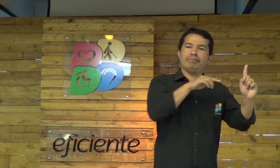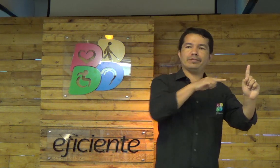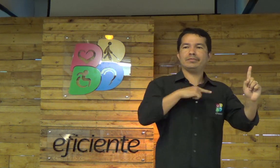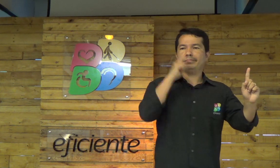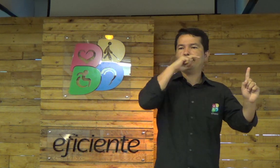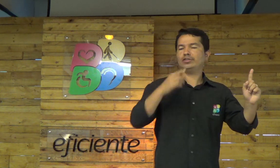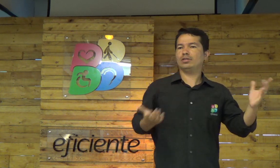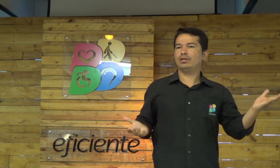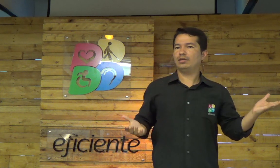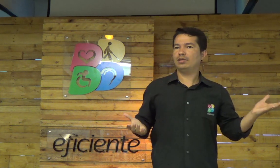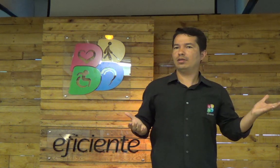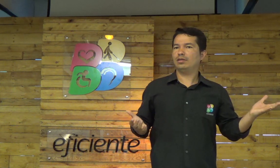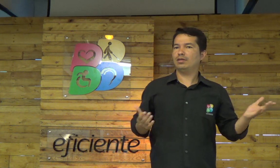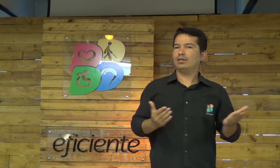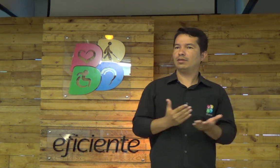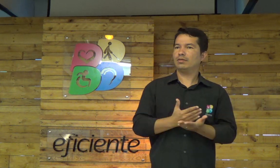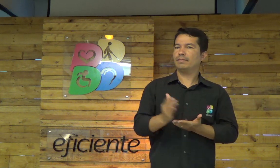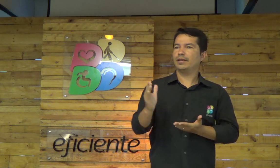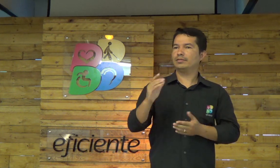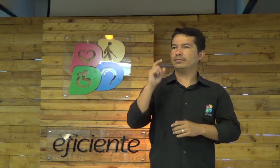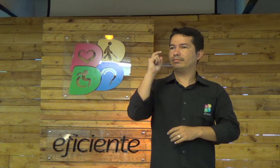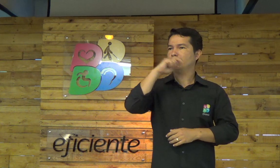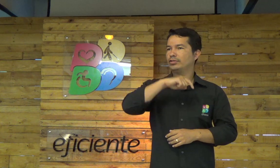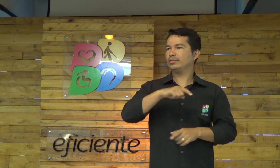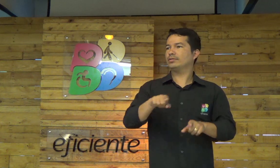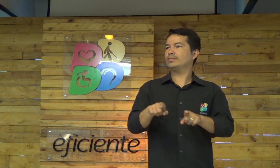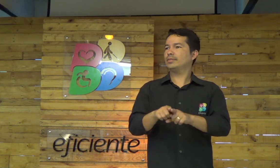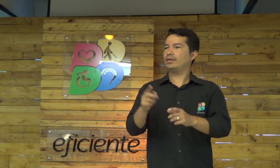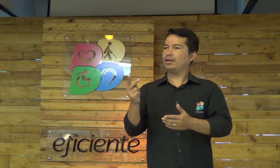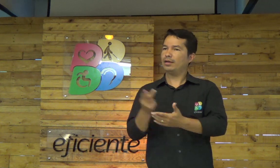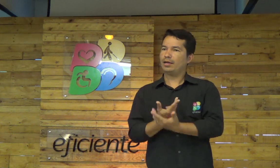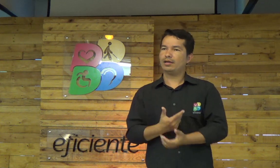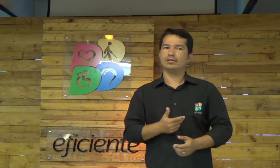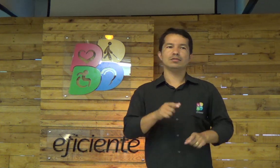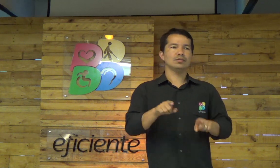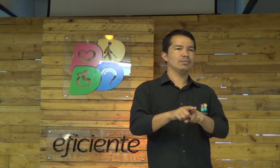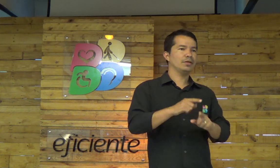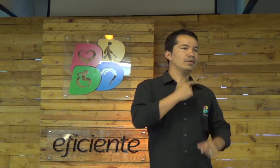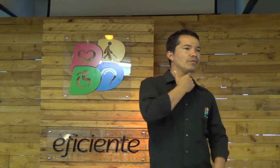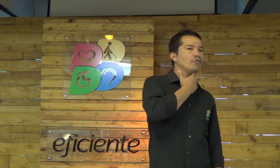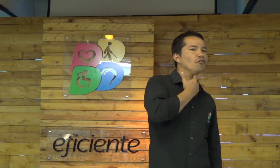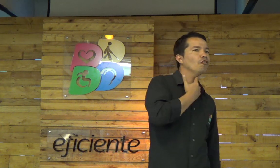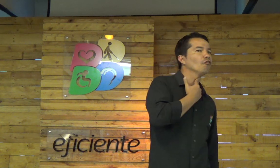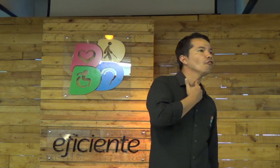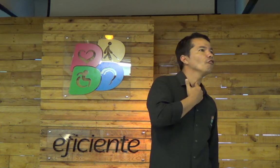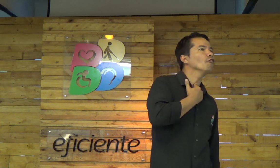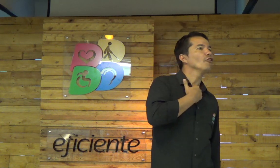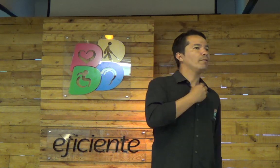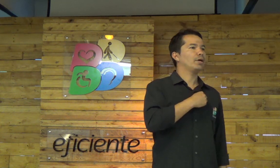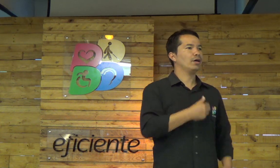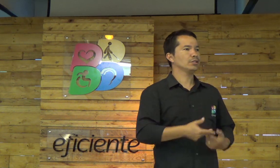e começa a falar mentira para você, e você também começa a mentir junto com aquela pessoa.